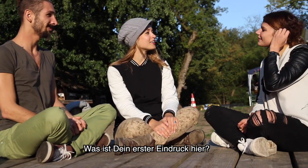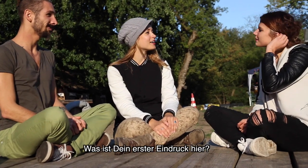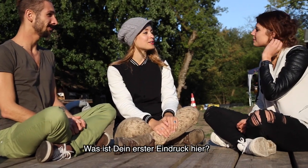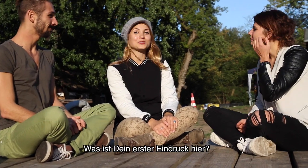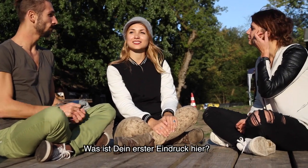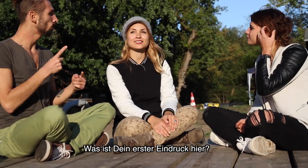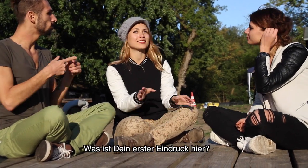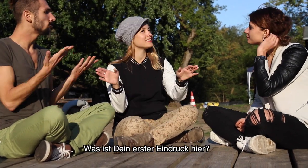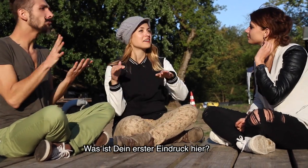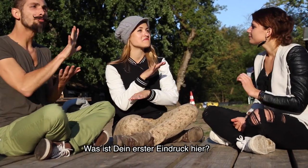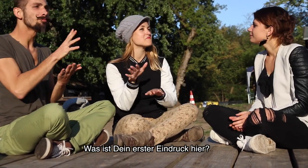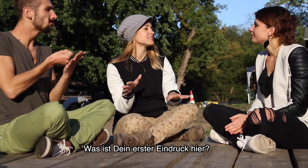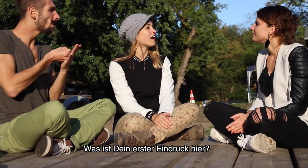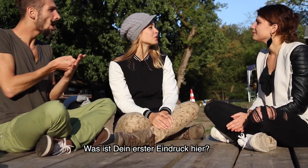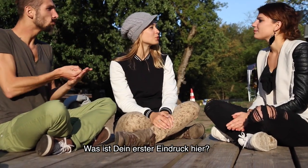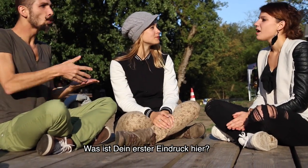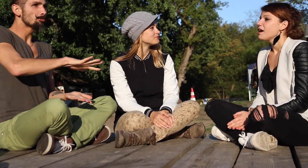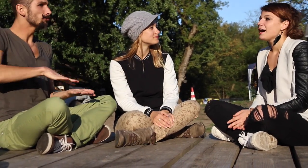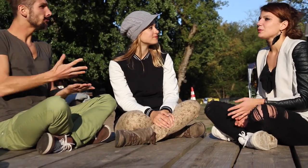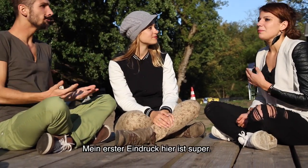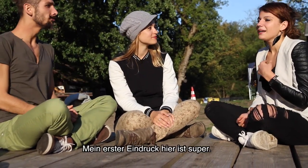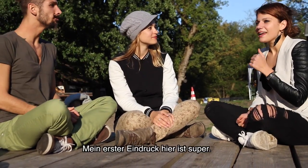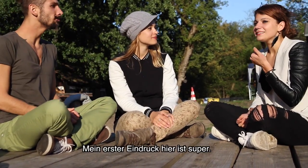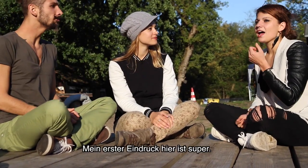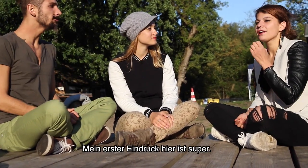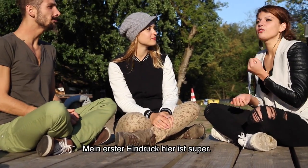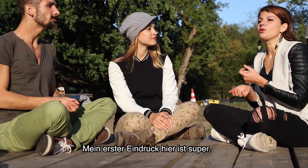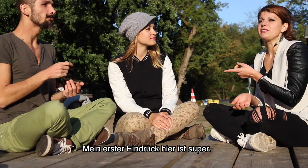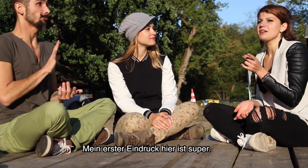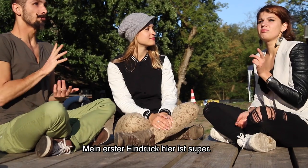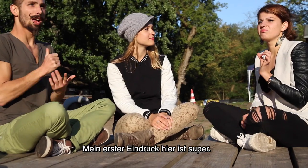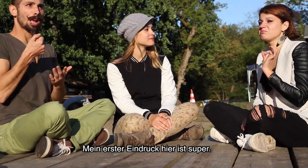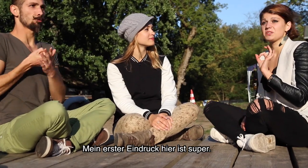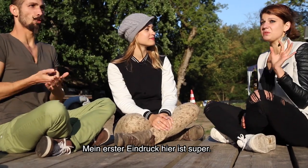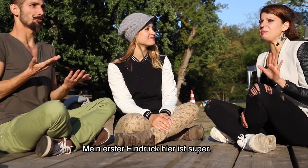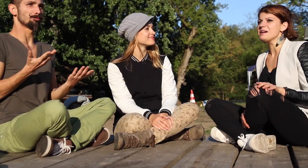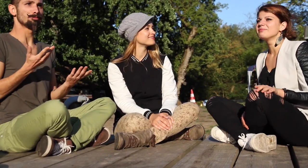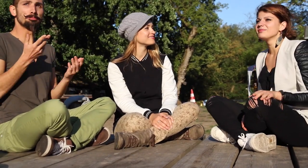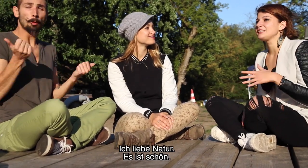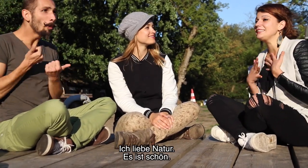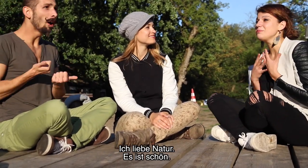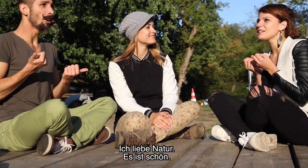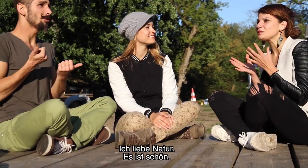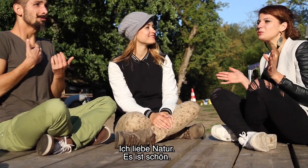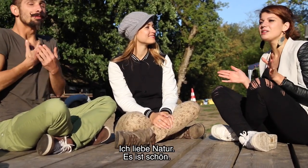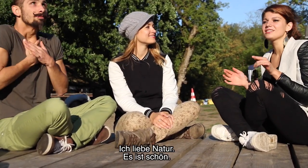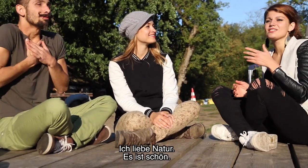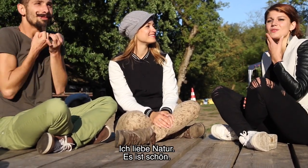Was ist hier denn die Erfahrung? Also, mein erster Eindruck hier ist super, ich liebe Natur, hier ist